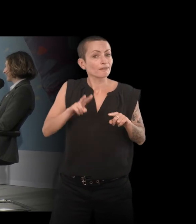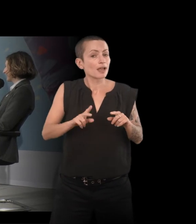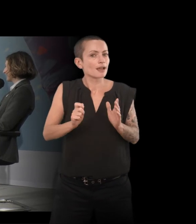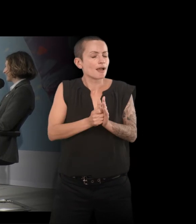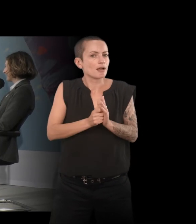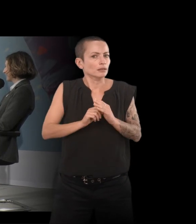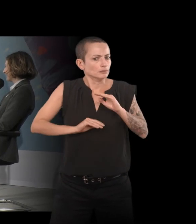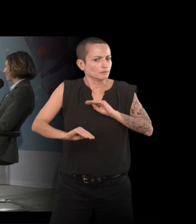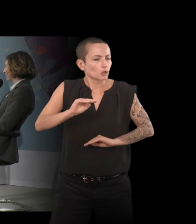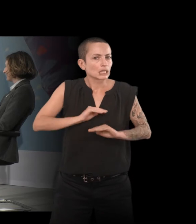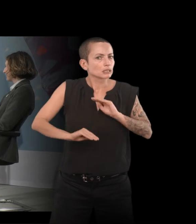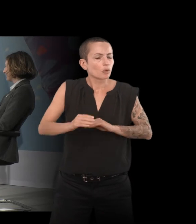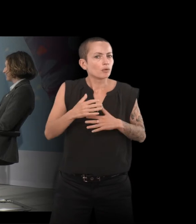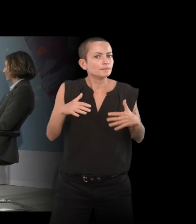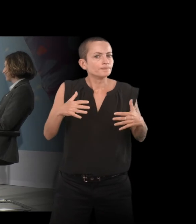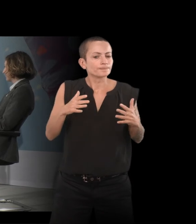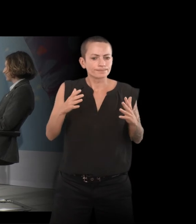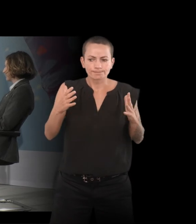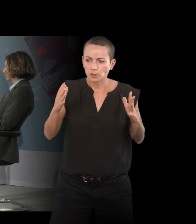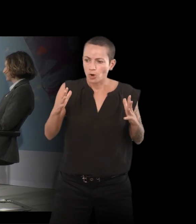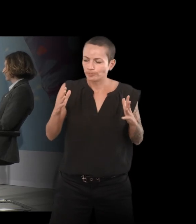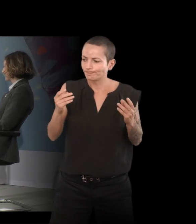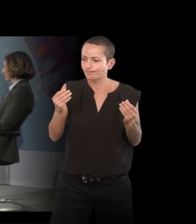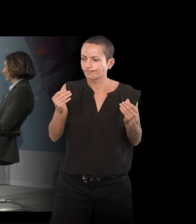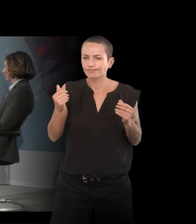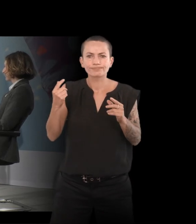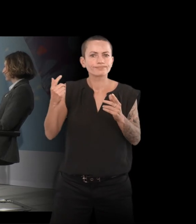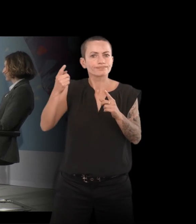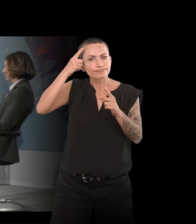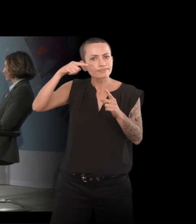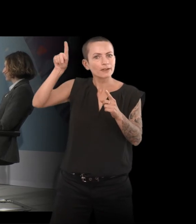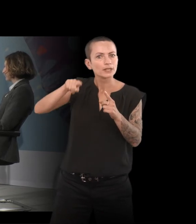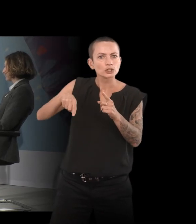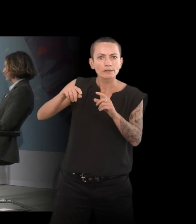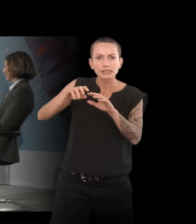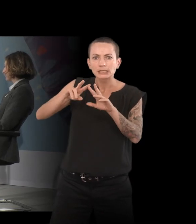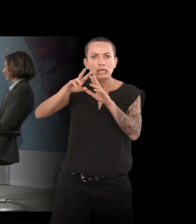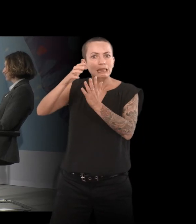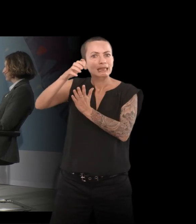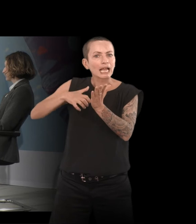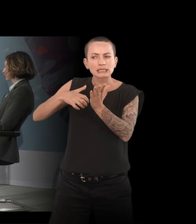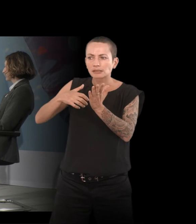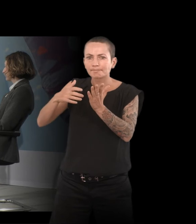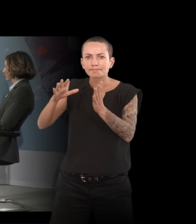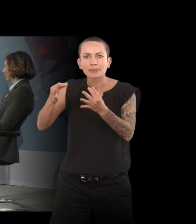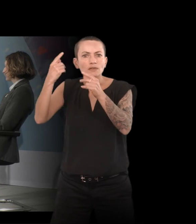ne réussir à trouver d'éléments soutenants dans les textes philosophiques où la maladie est souvent une